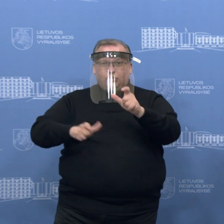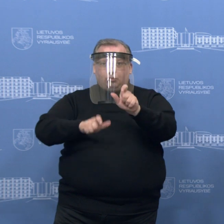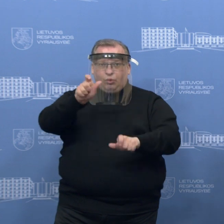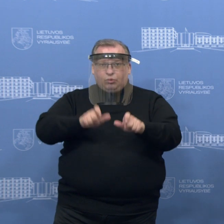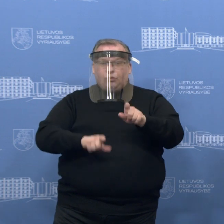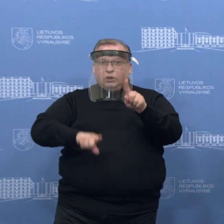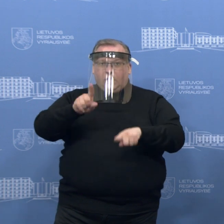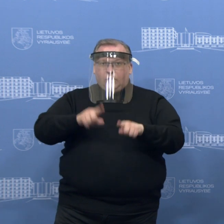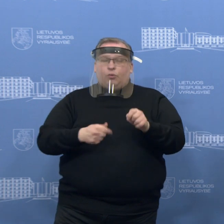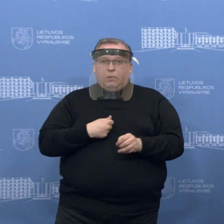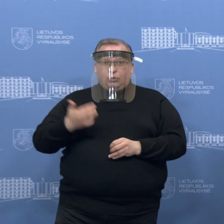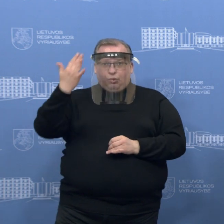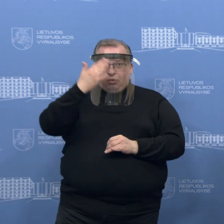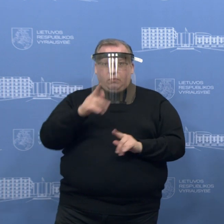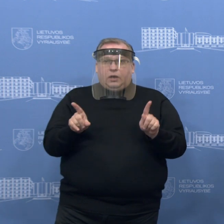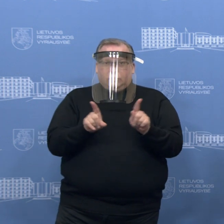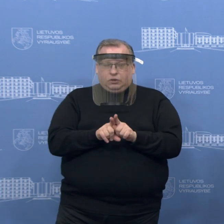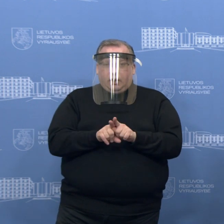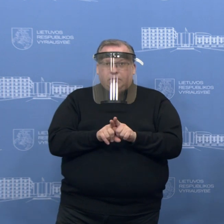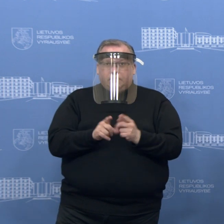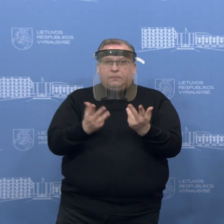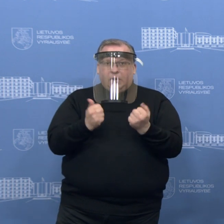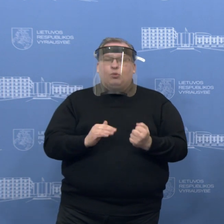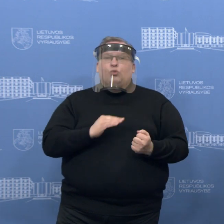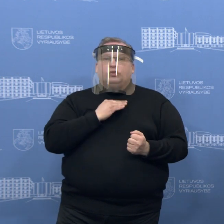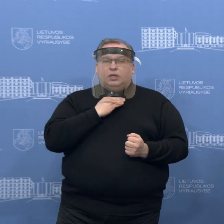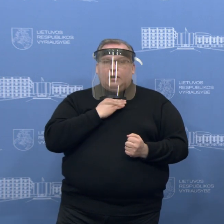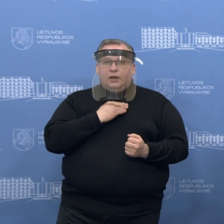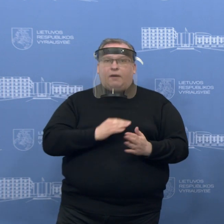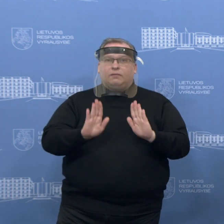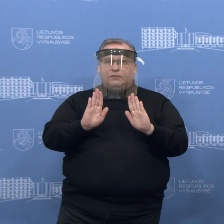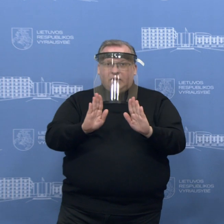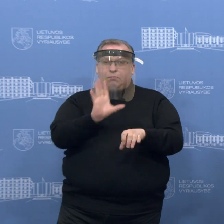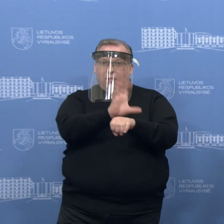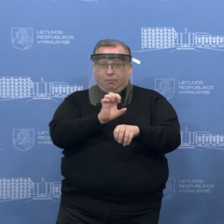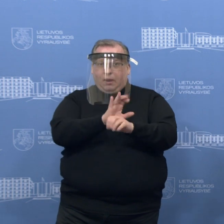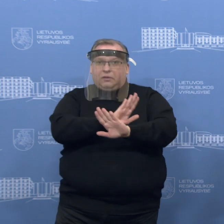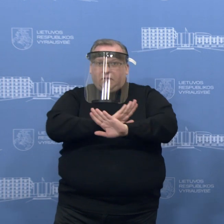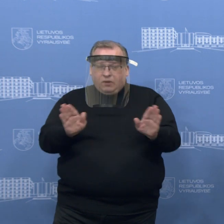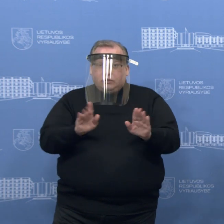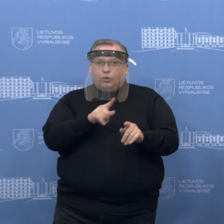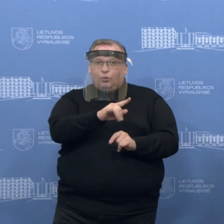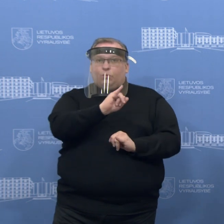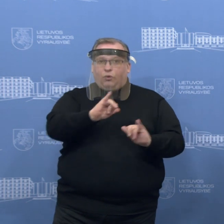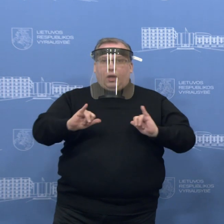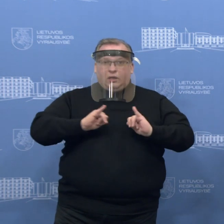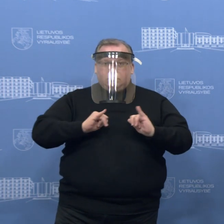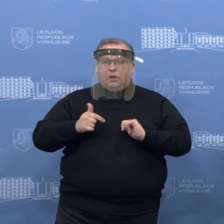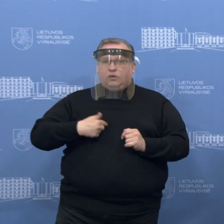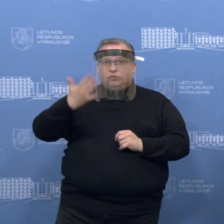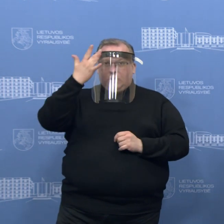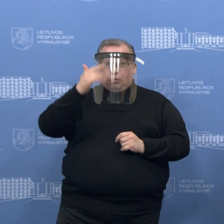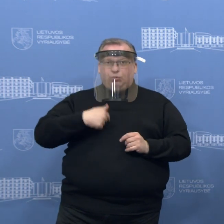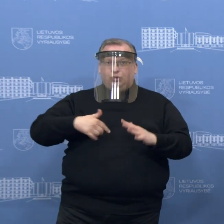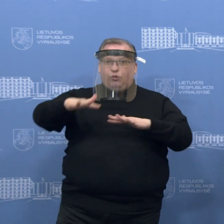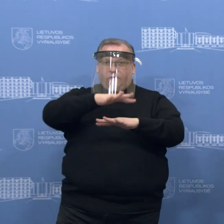jeigu mano pozicija, kad tokiais atvejais užtenka pirštuku pamojoti ir pasakyti, kaip negerai tu padarėjai, aš manau, kad